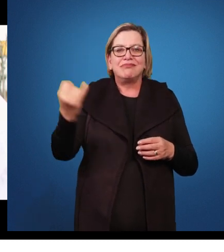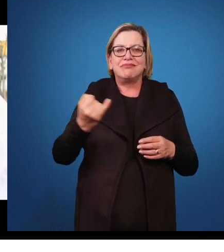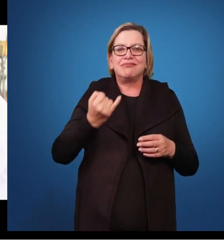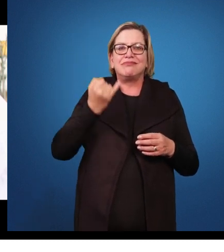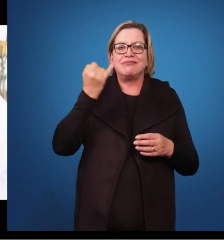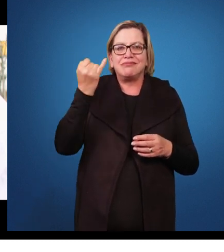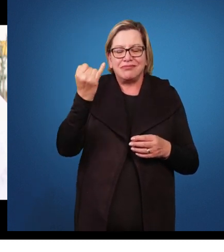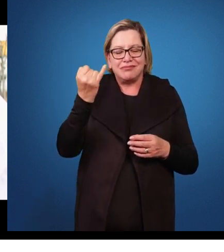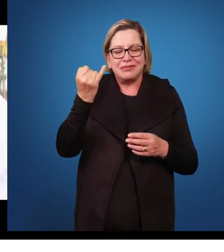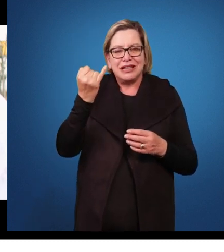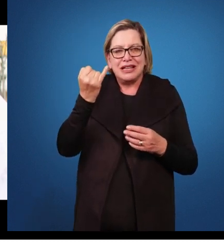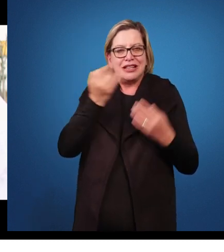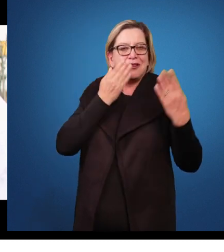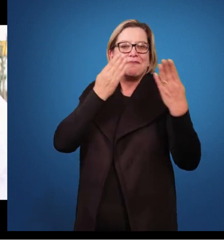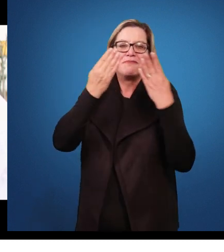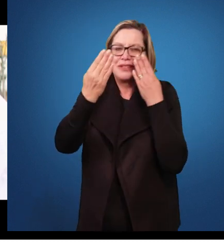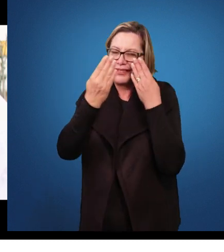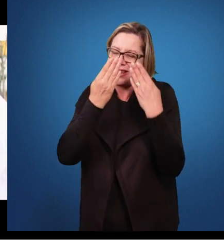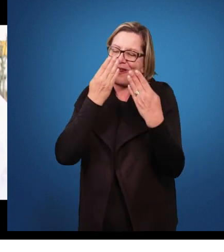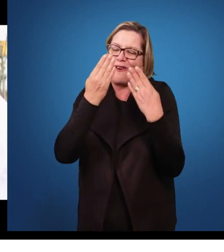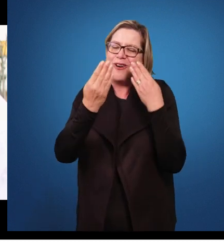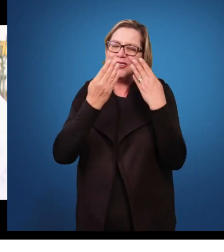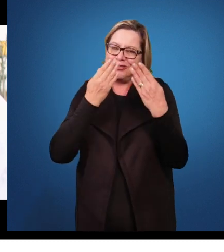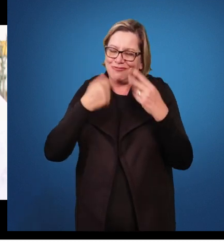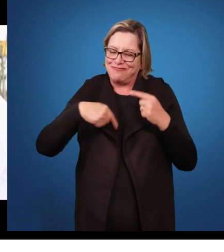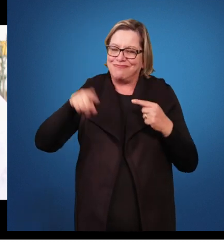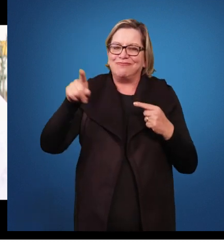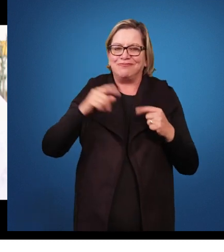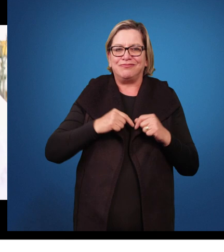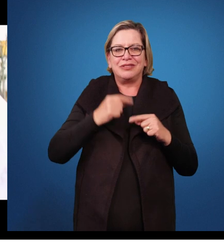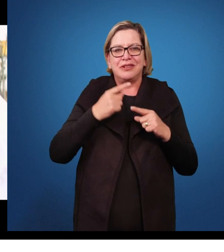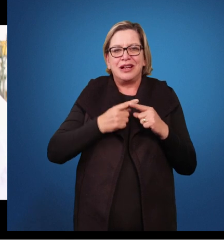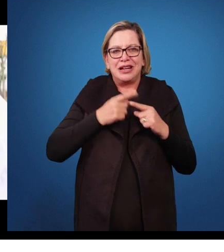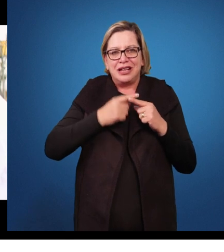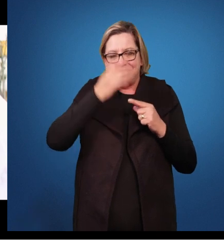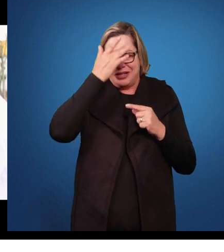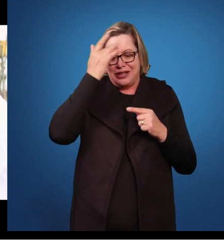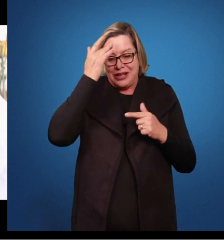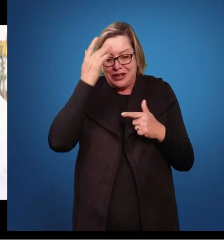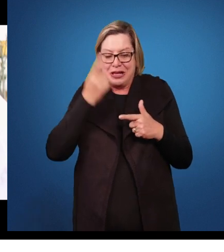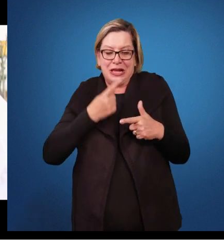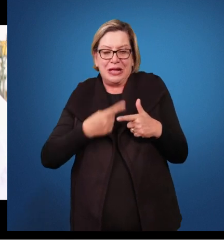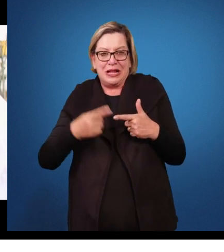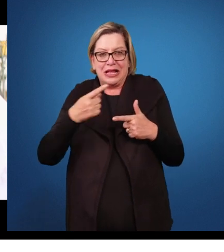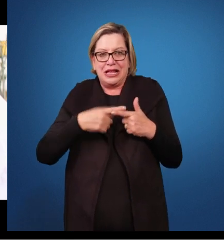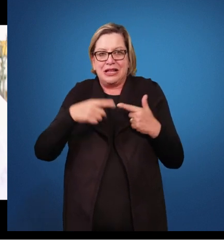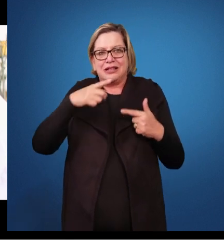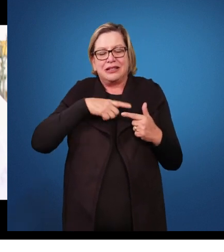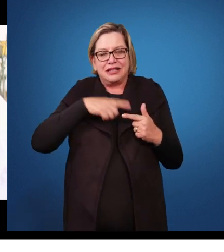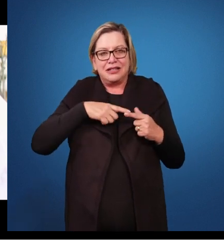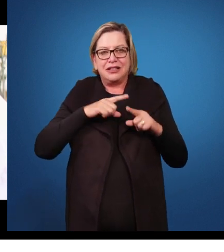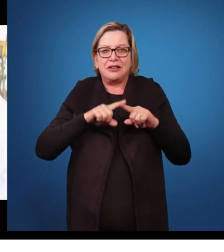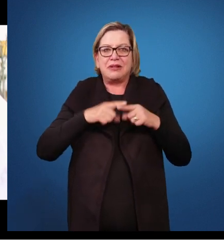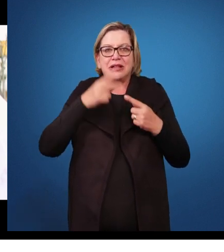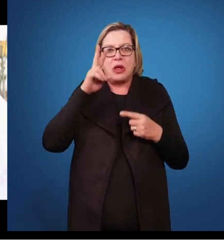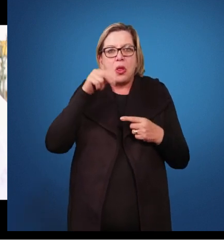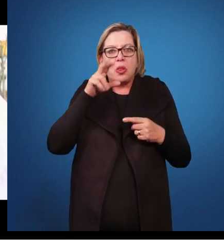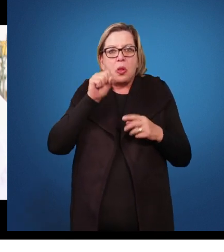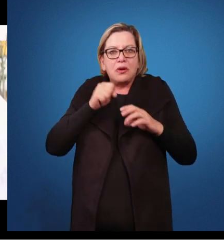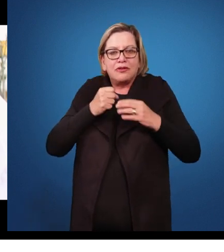psicoterapêutico. Porque, veja, se essa pessoa já tem essa crise, né? E ainda nunca foi trabalhado com